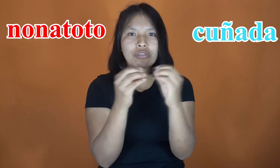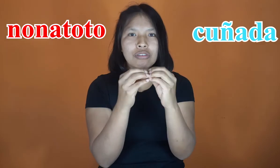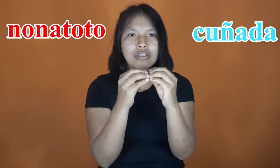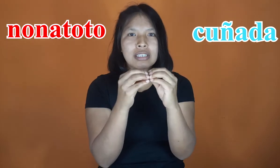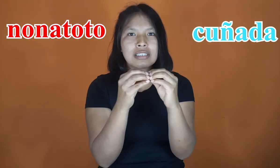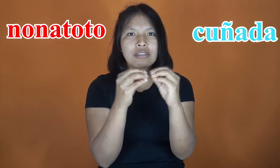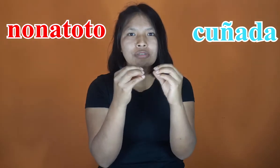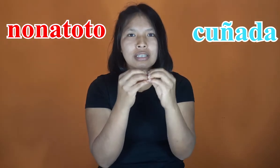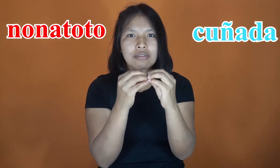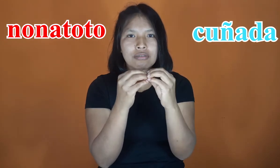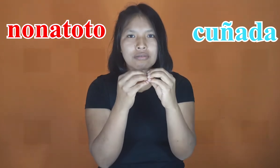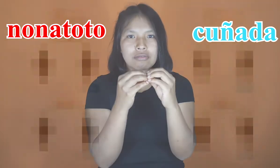dos han sido Nonatoto.